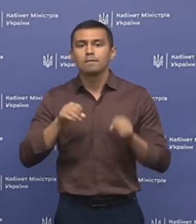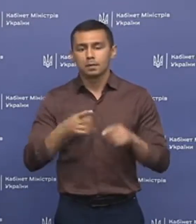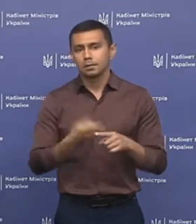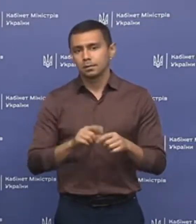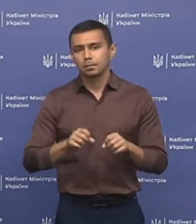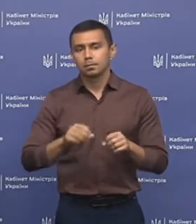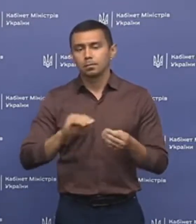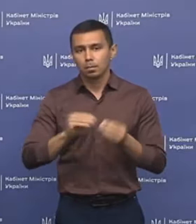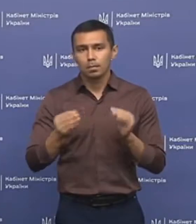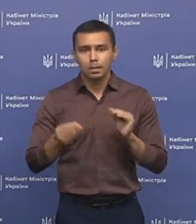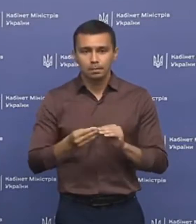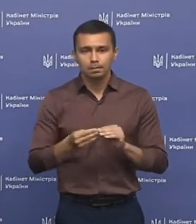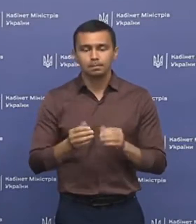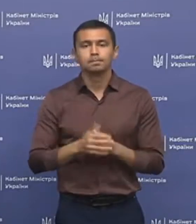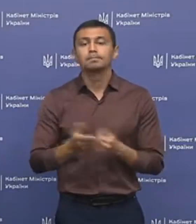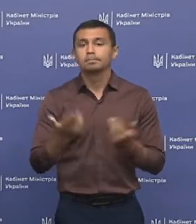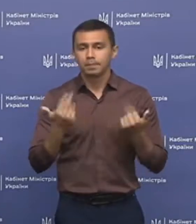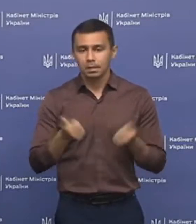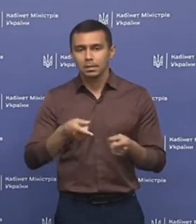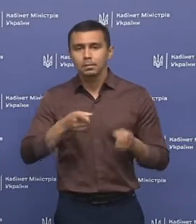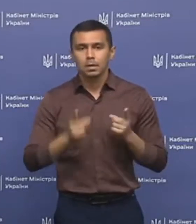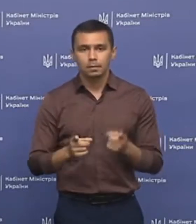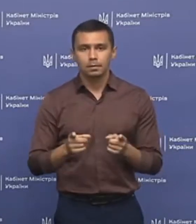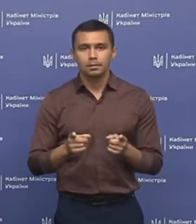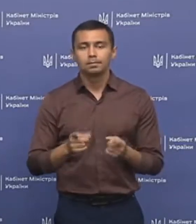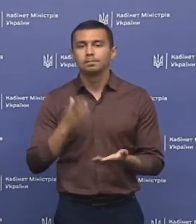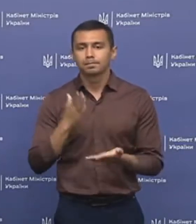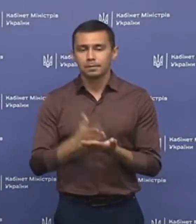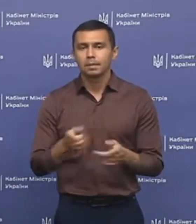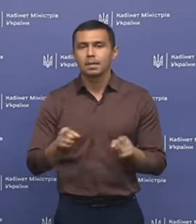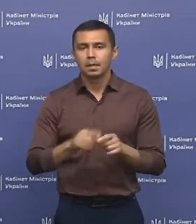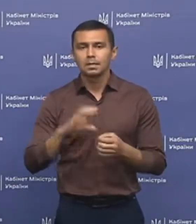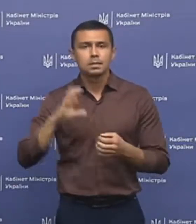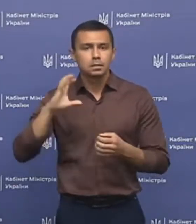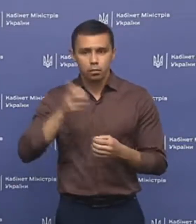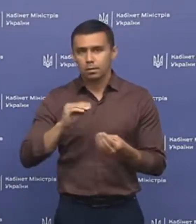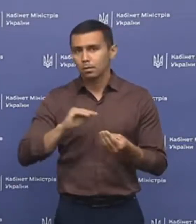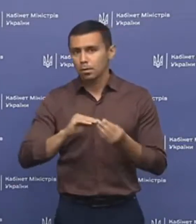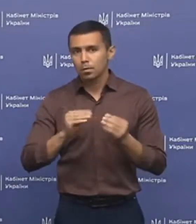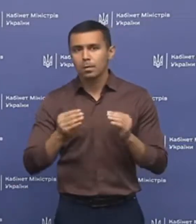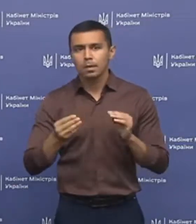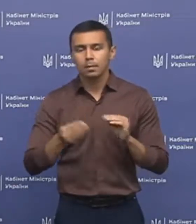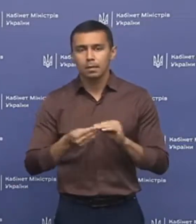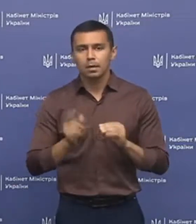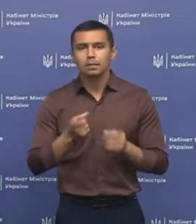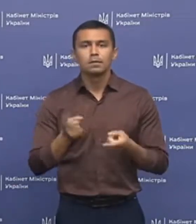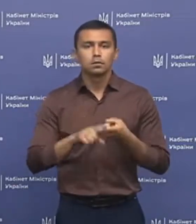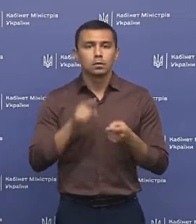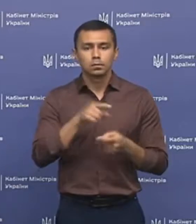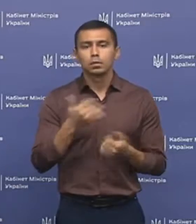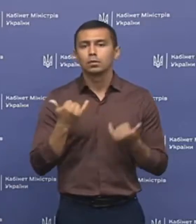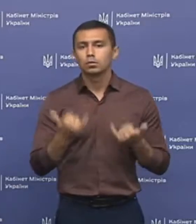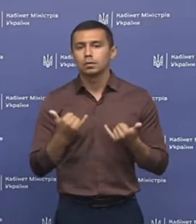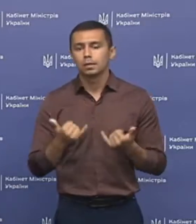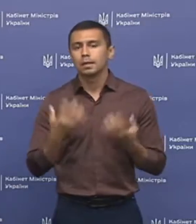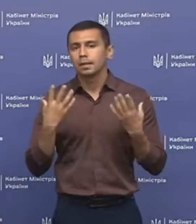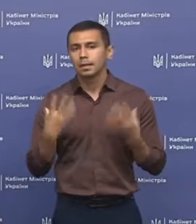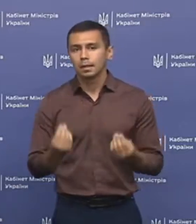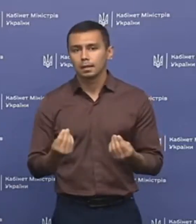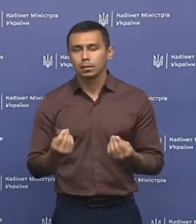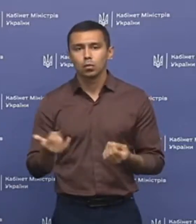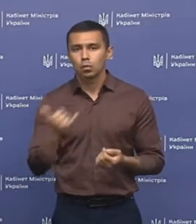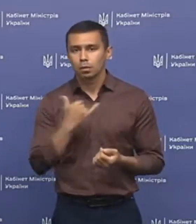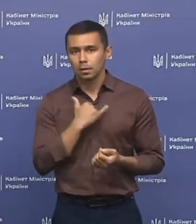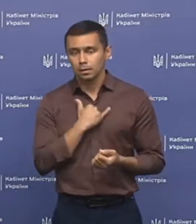цих проблем? Так, насправді існує така серйозна проблема. І в зв'язку з тим, що на сьогоднішній день